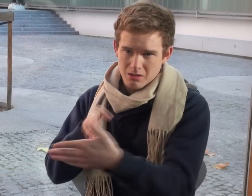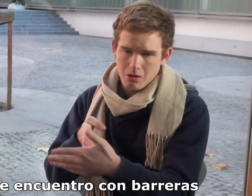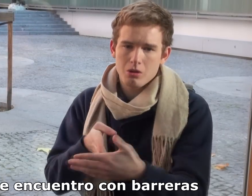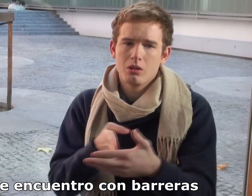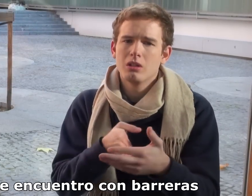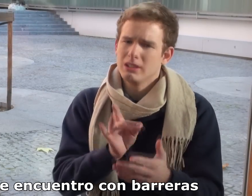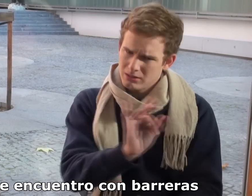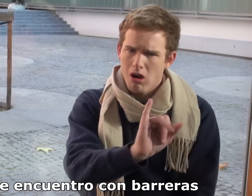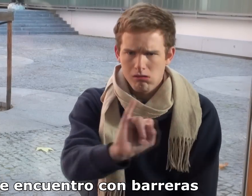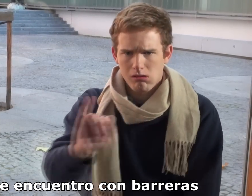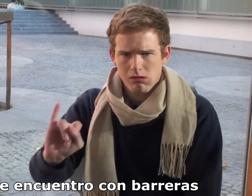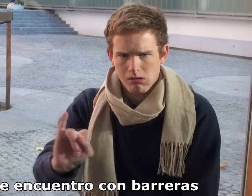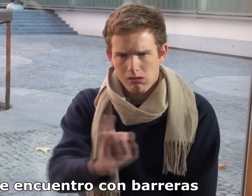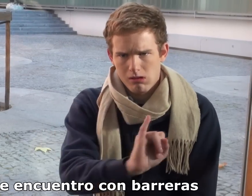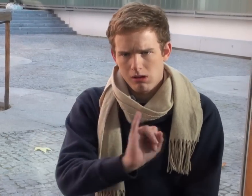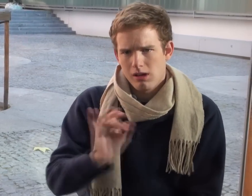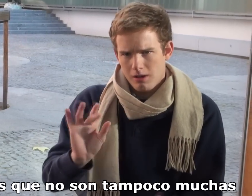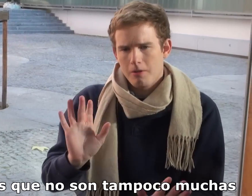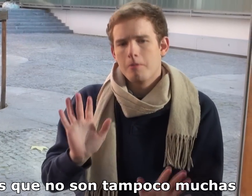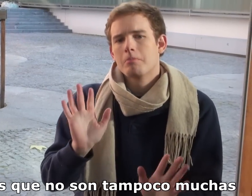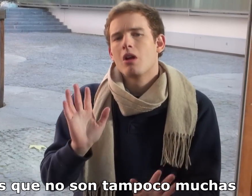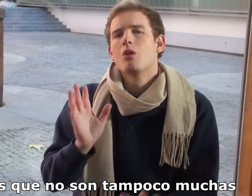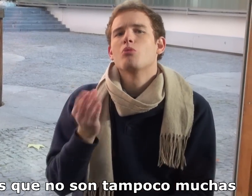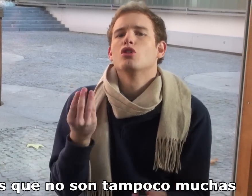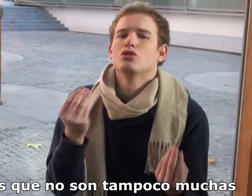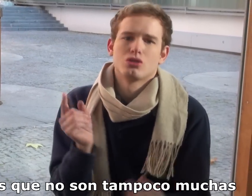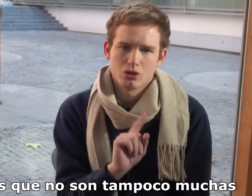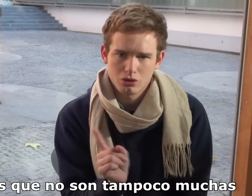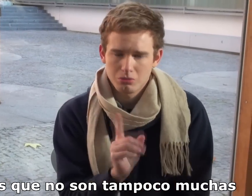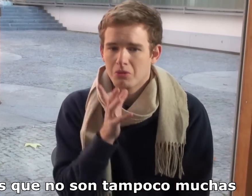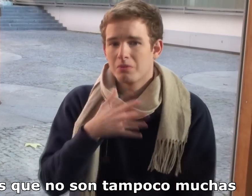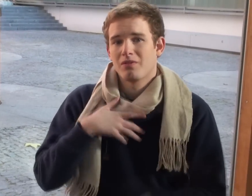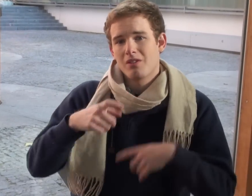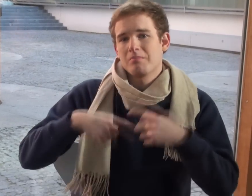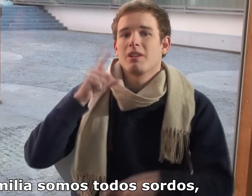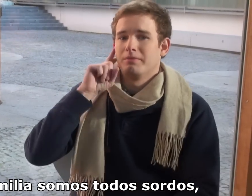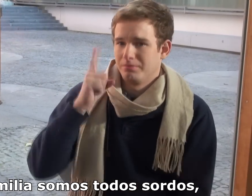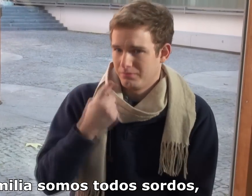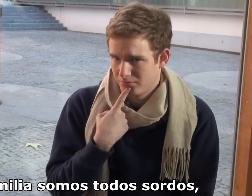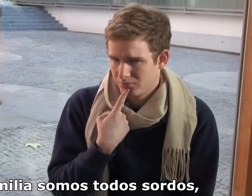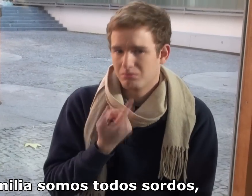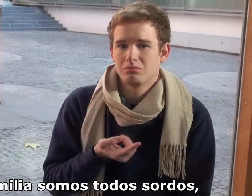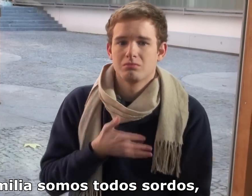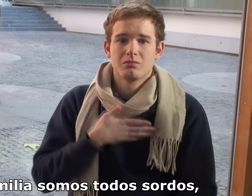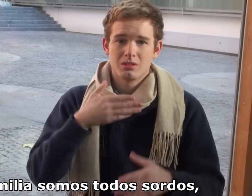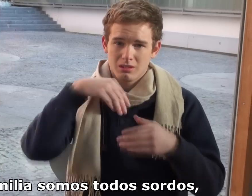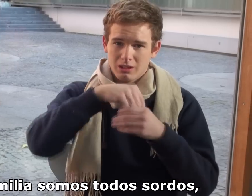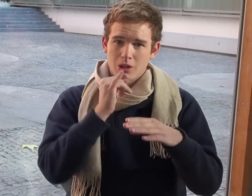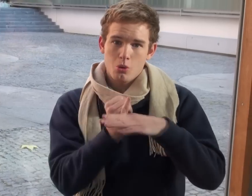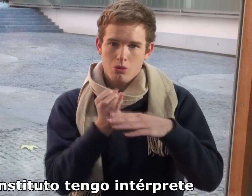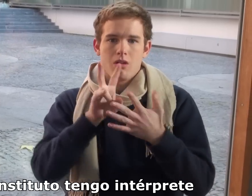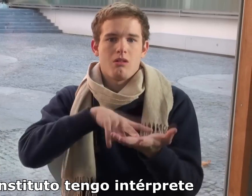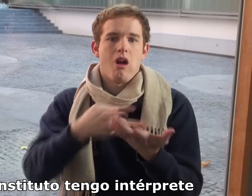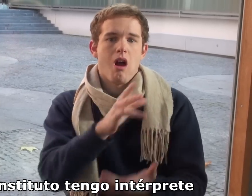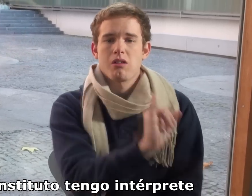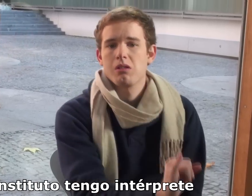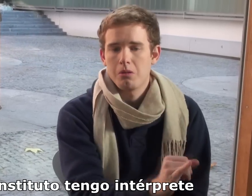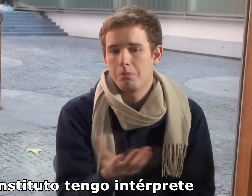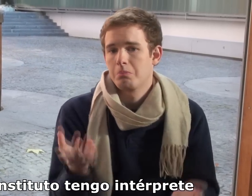Sí que me encuentro con barreras. Lo que pasa es que no son tampoco muchas. En mi familia somos todos sordos y en el instituto tengo